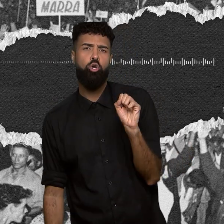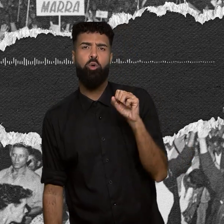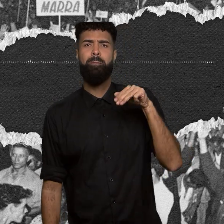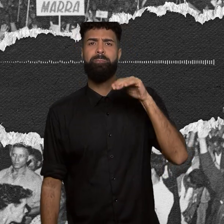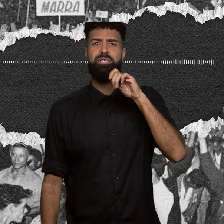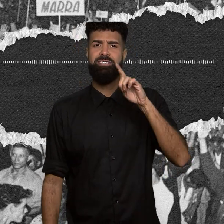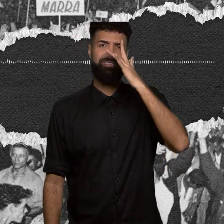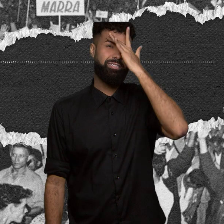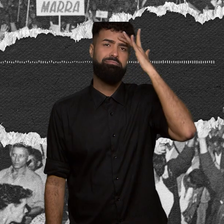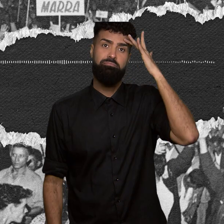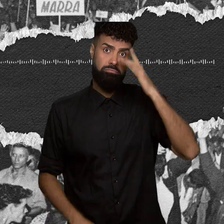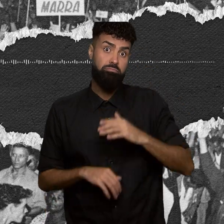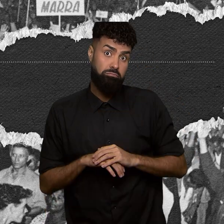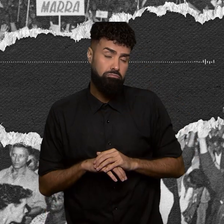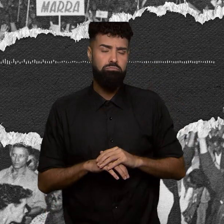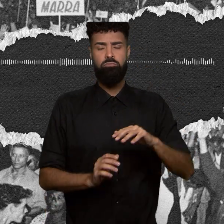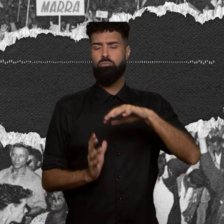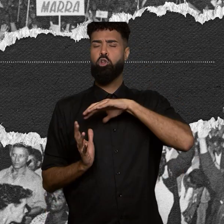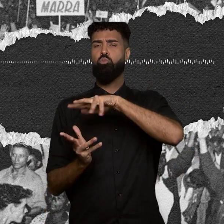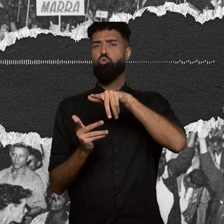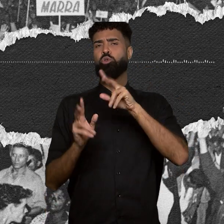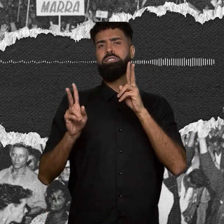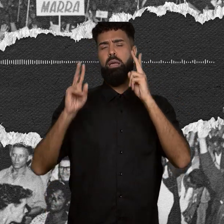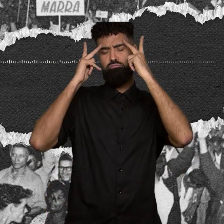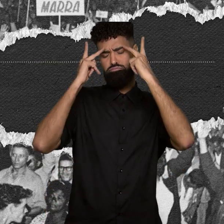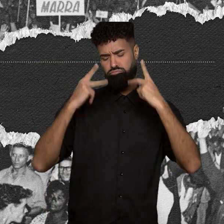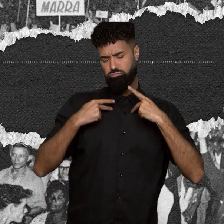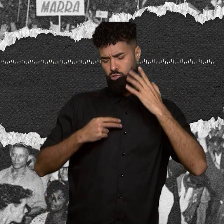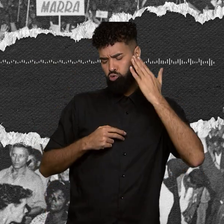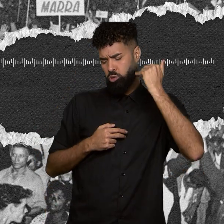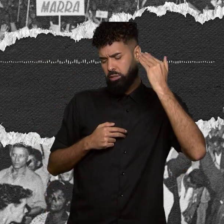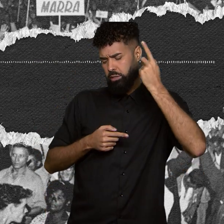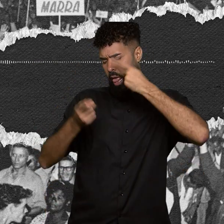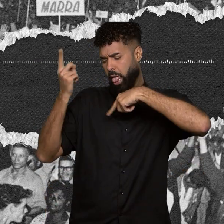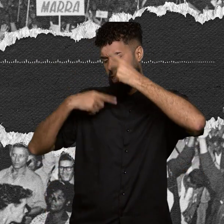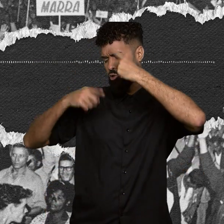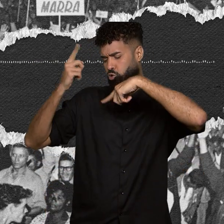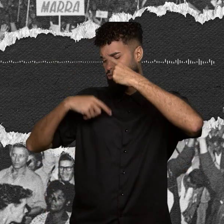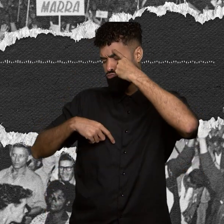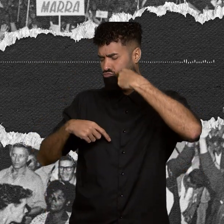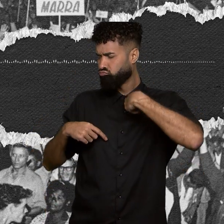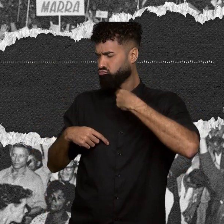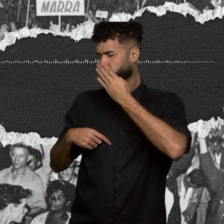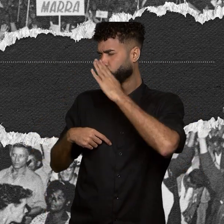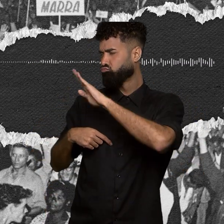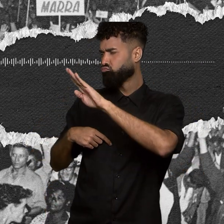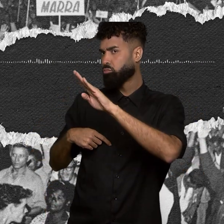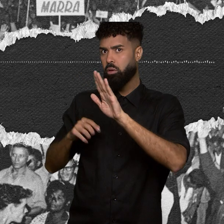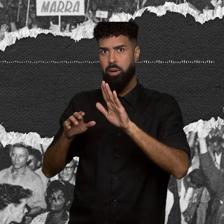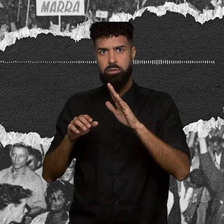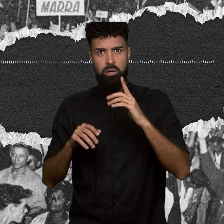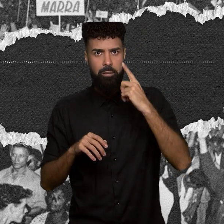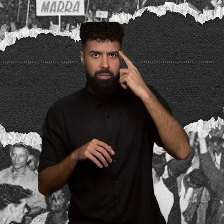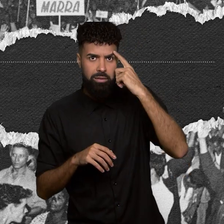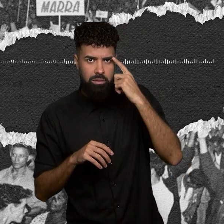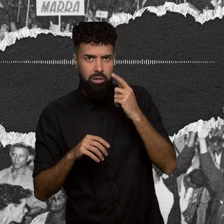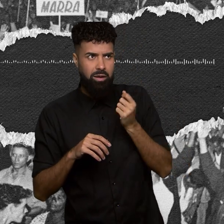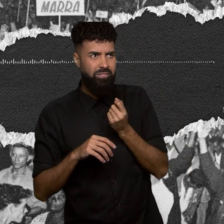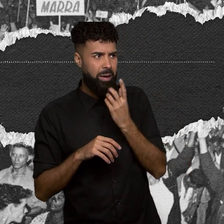tão voltado para o sucesso pessoal, pode ser difícil pensar que milhares de estudantes iam dar um tempo na própria formação para